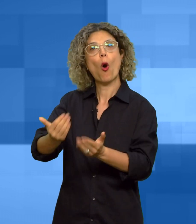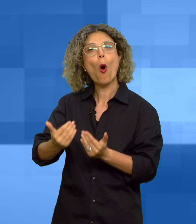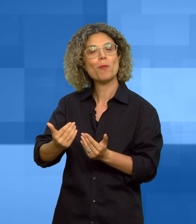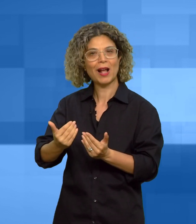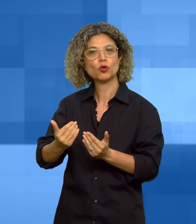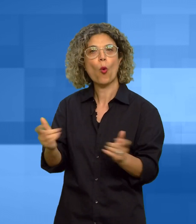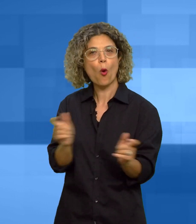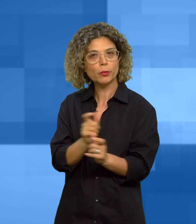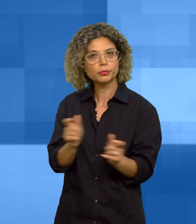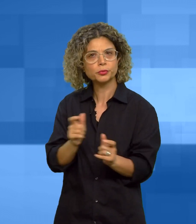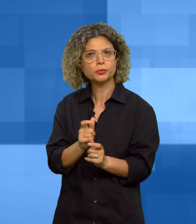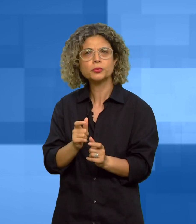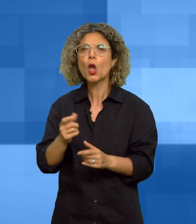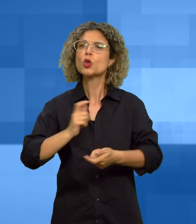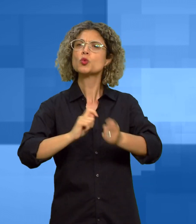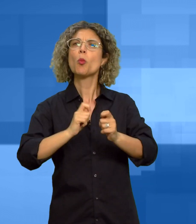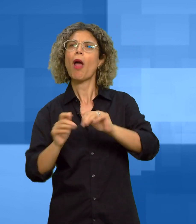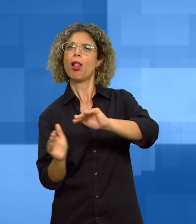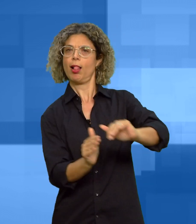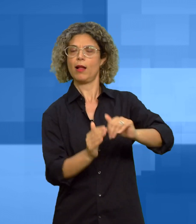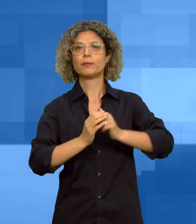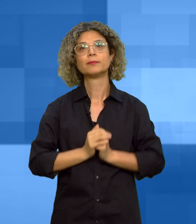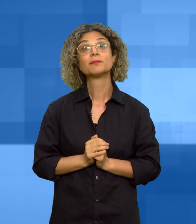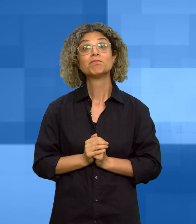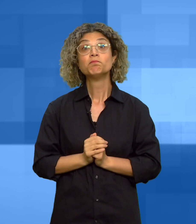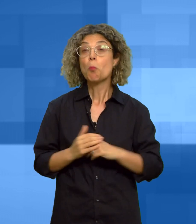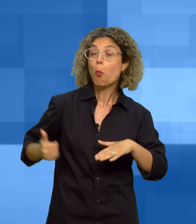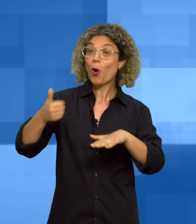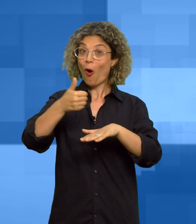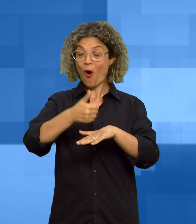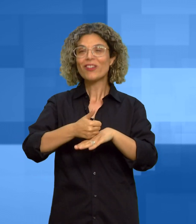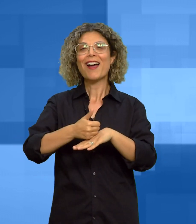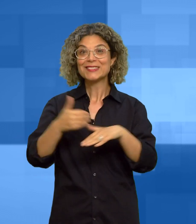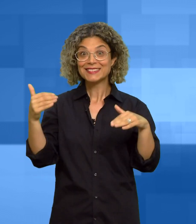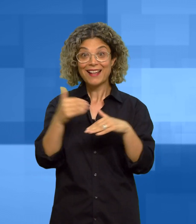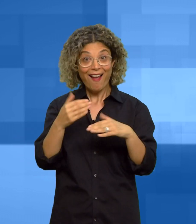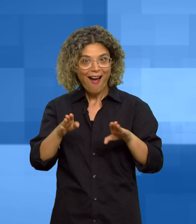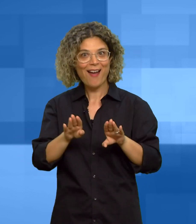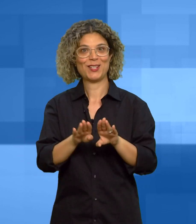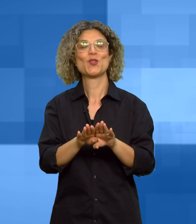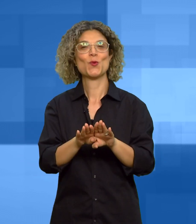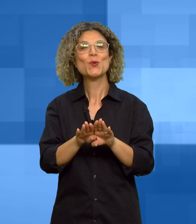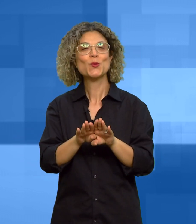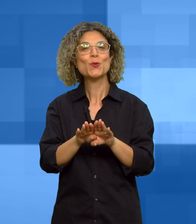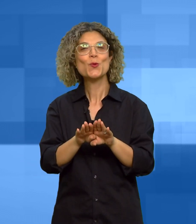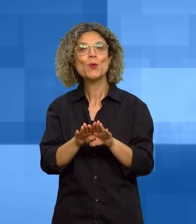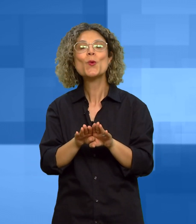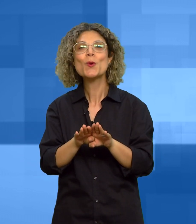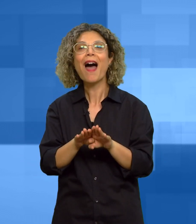passare per la grande distribuzione. Grandi protagoniste della serata conclusiva sono state le